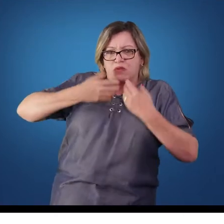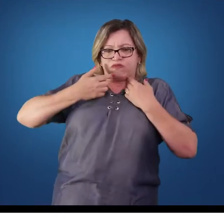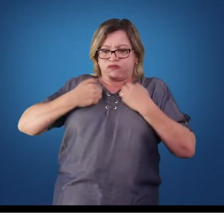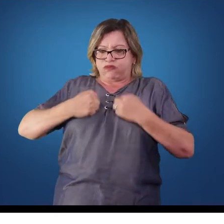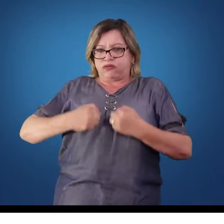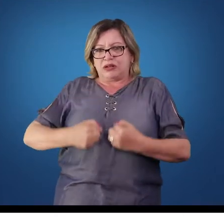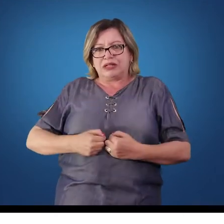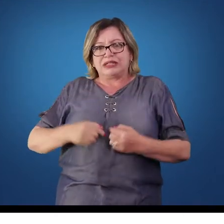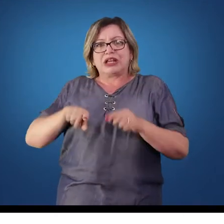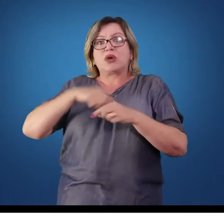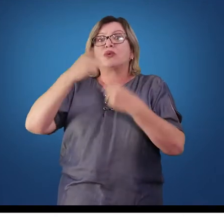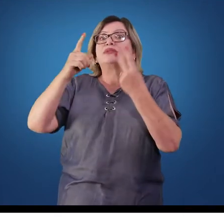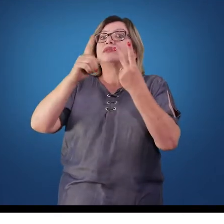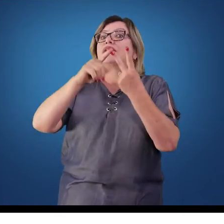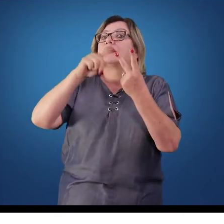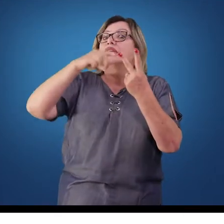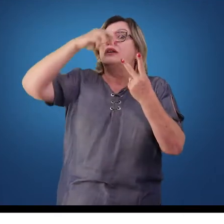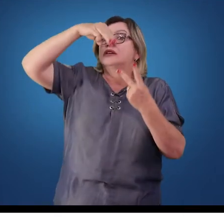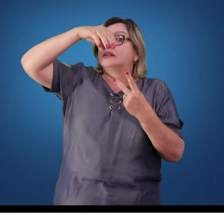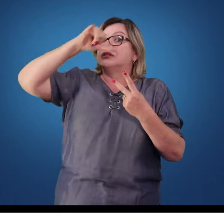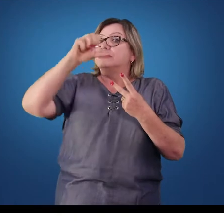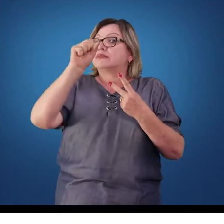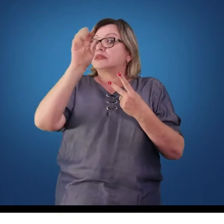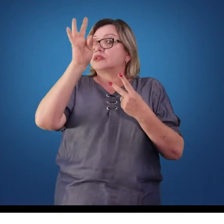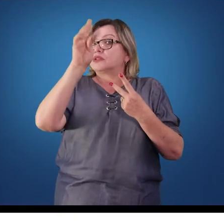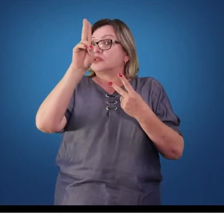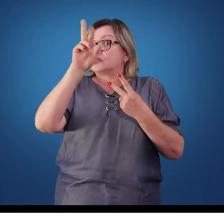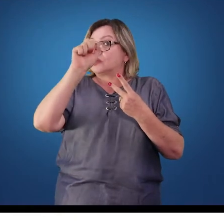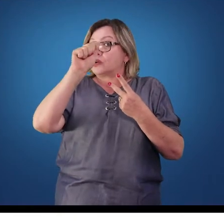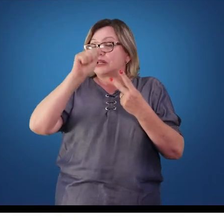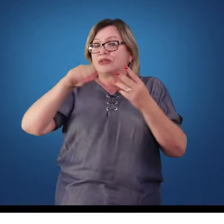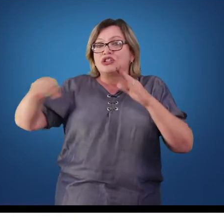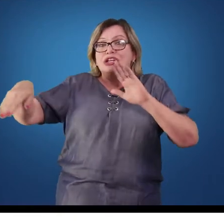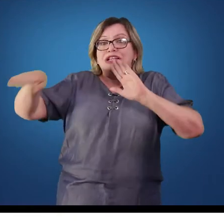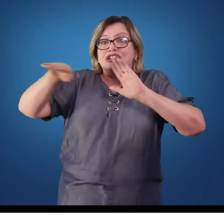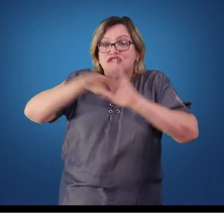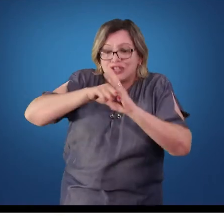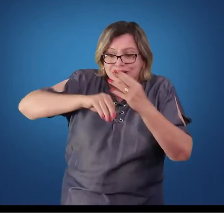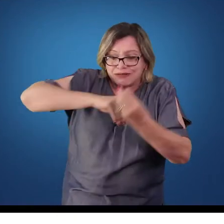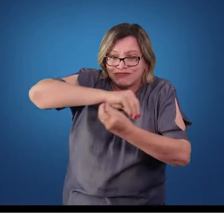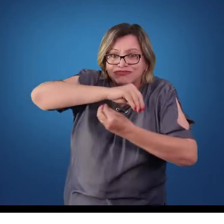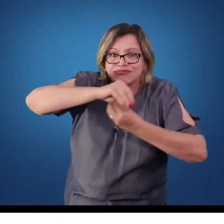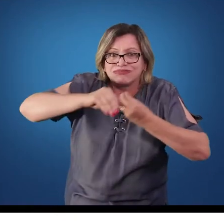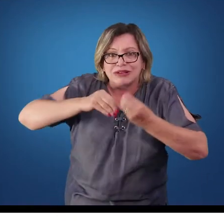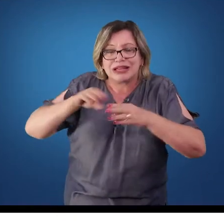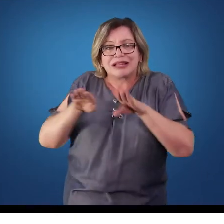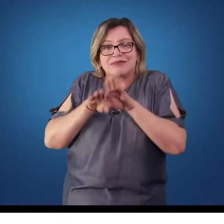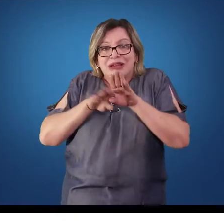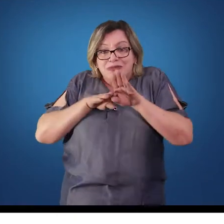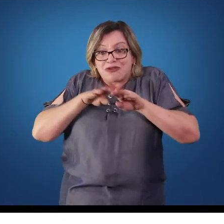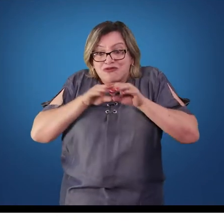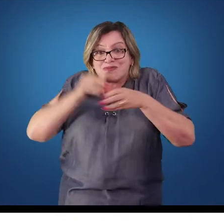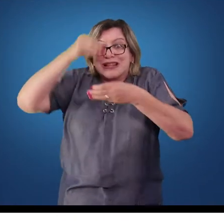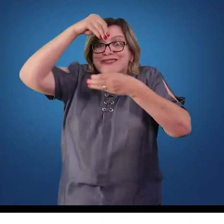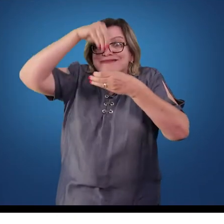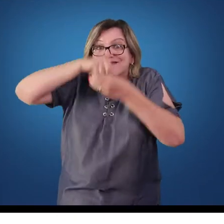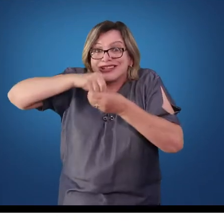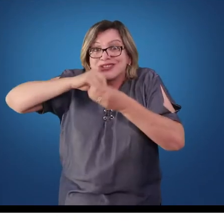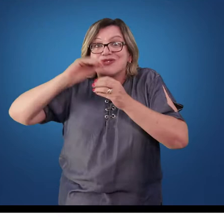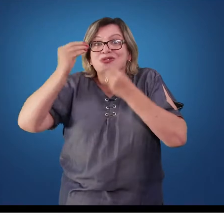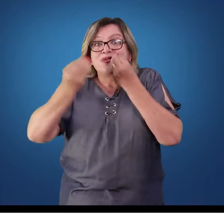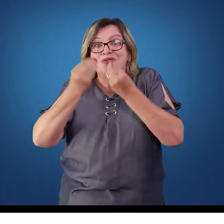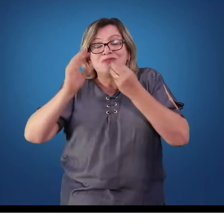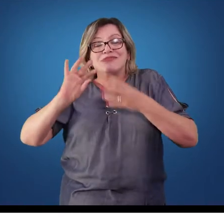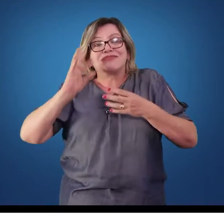caracteriza pela chegada do bolo alimentar em um determinado órgão e a sua movimentação interna desse órgão, por exemplo,